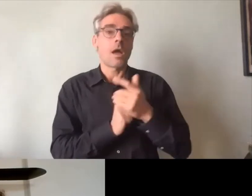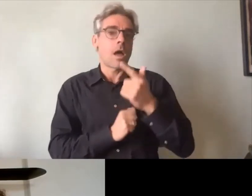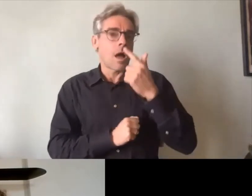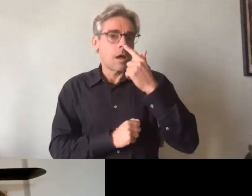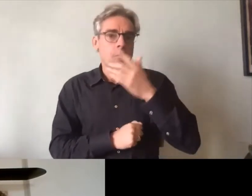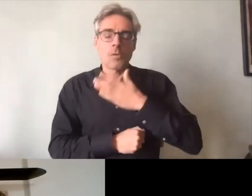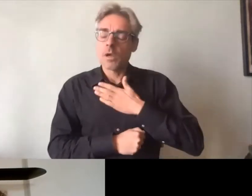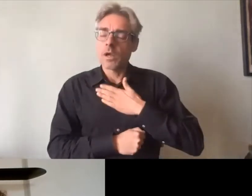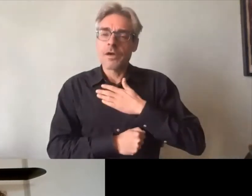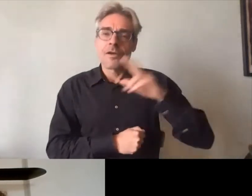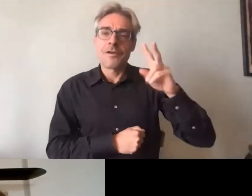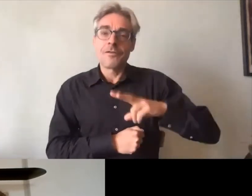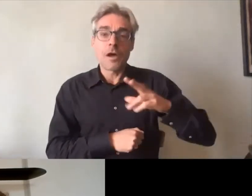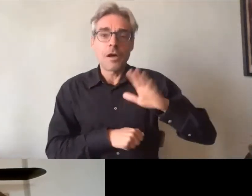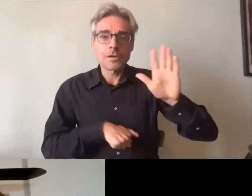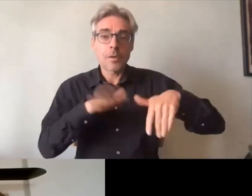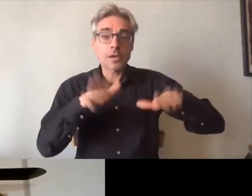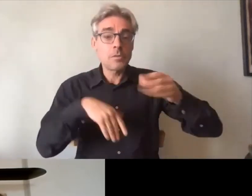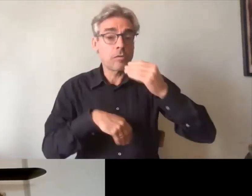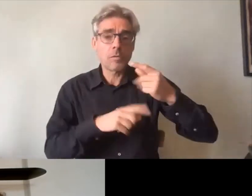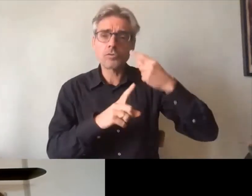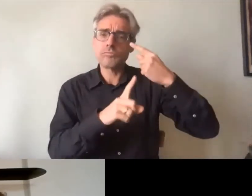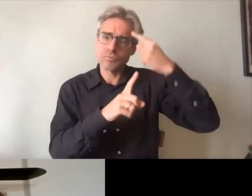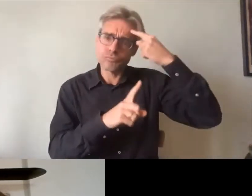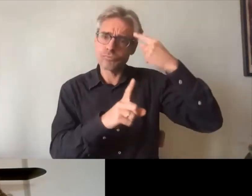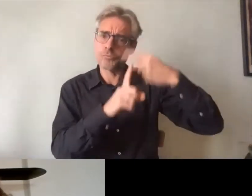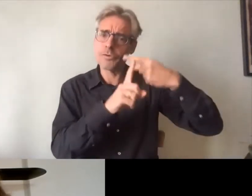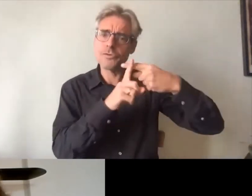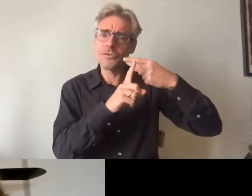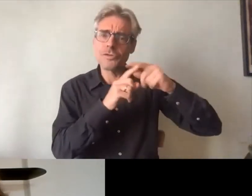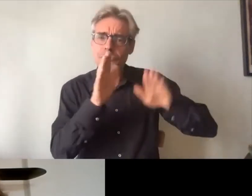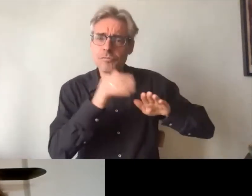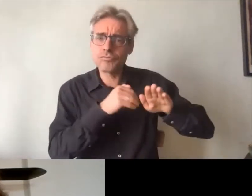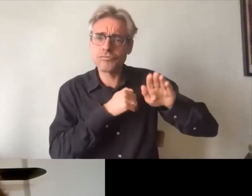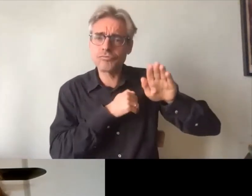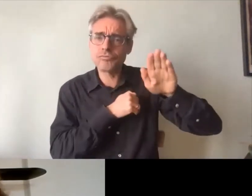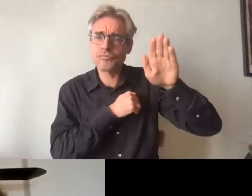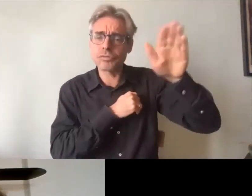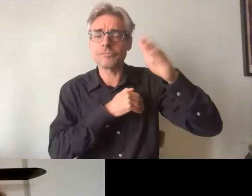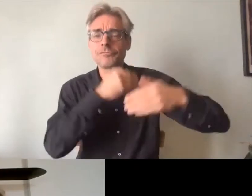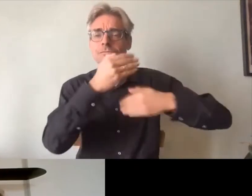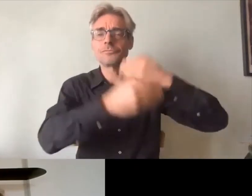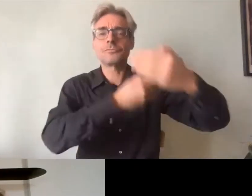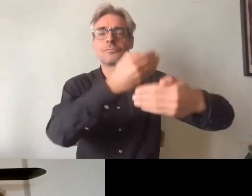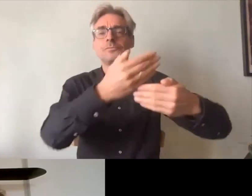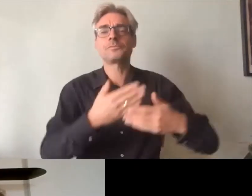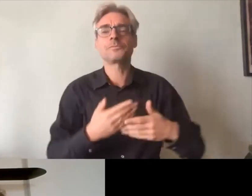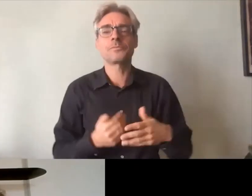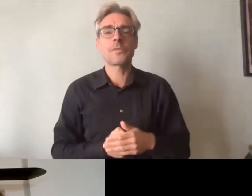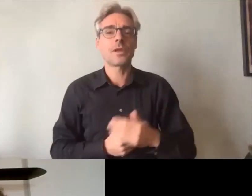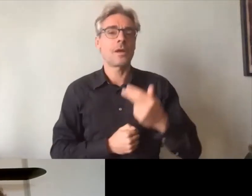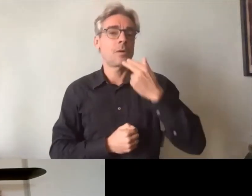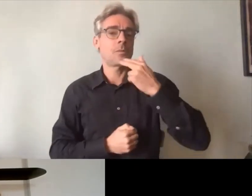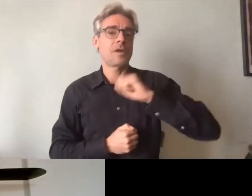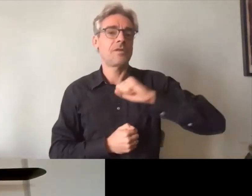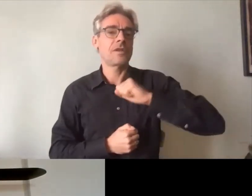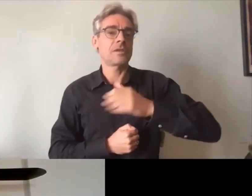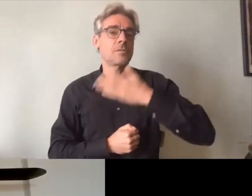'est bien parti et donc on va tout faire pour que ça continue aussi de façon la plus efficace possible